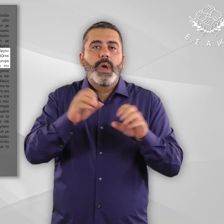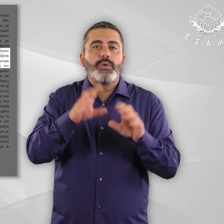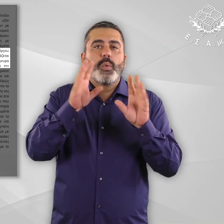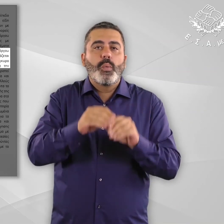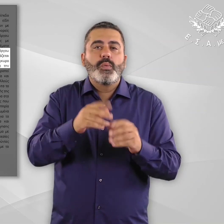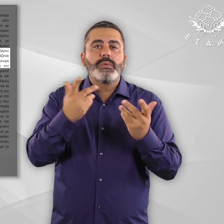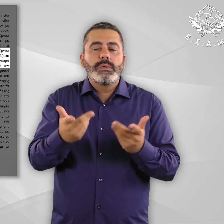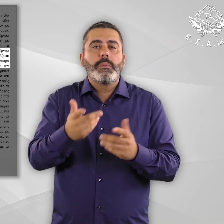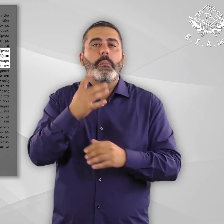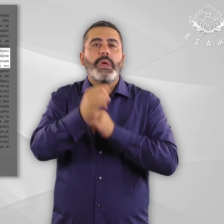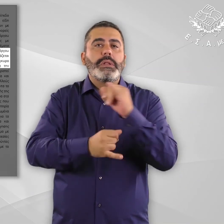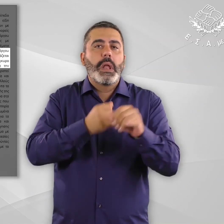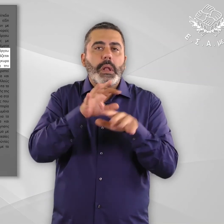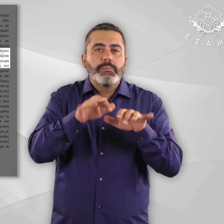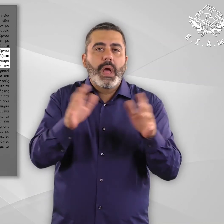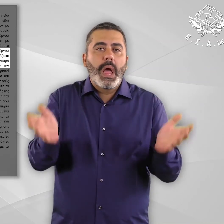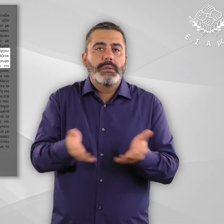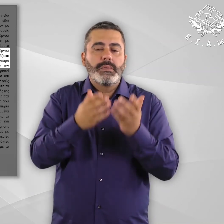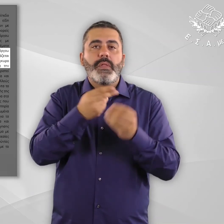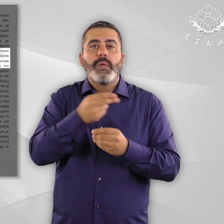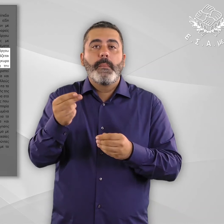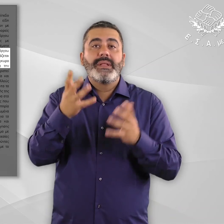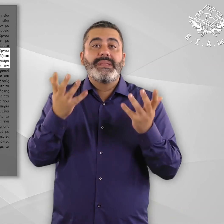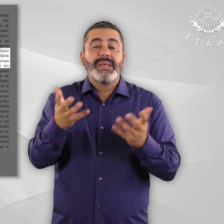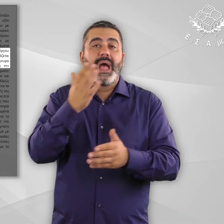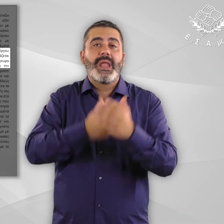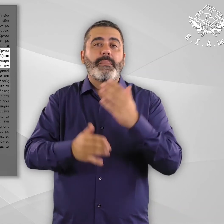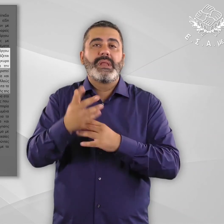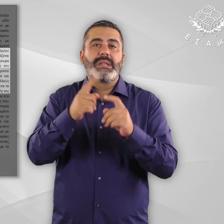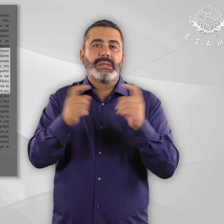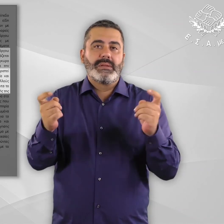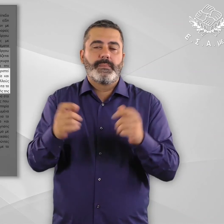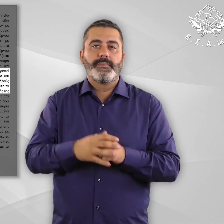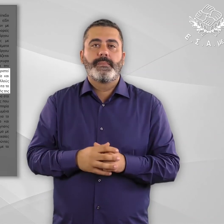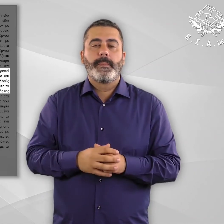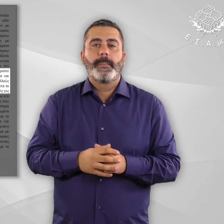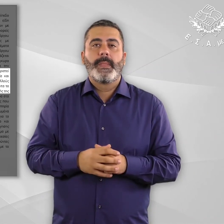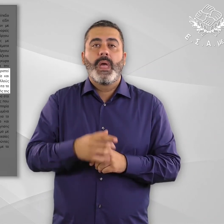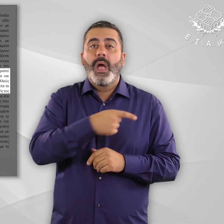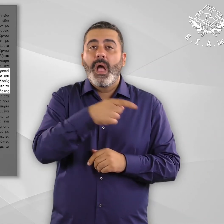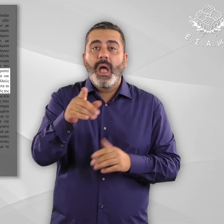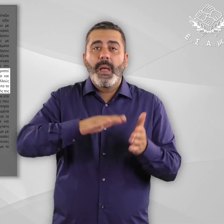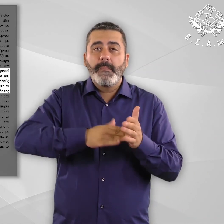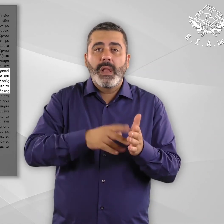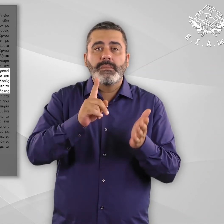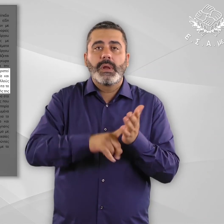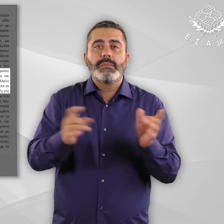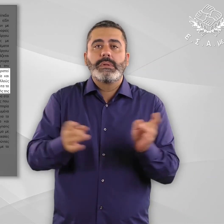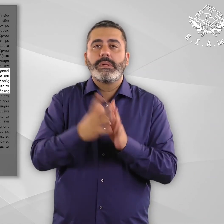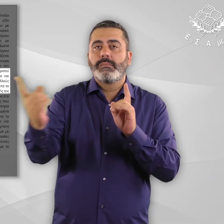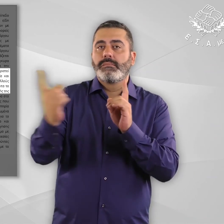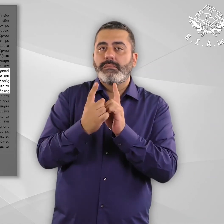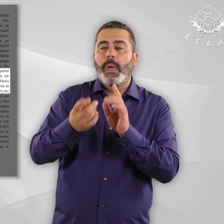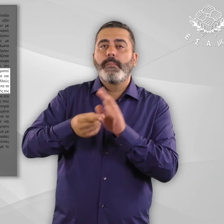υλικό παρένθεση έντυπο ή ηλεκτρονικό κλείνει η παρένθεση σχετικά με την αναπηρία. Όταν το προσωπικό χρειάζεται να διαχειριστεί